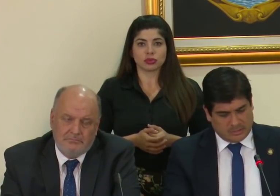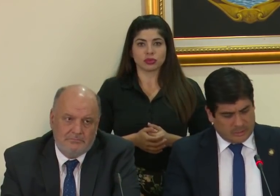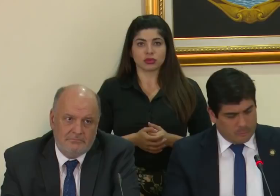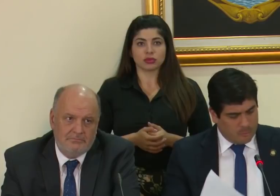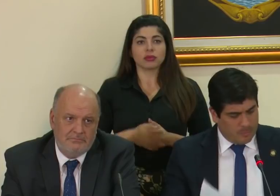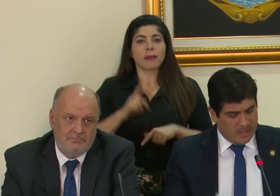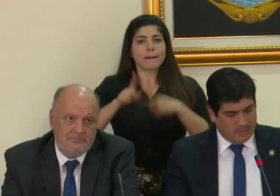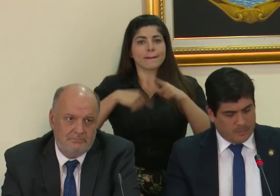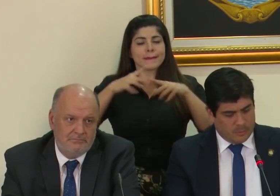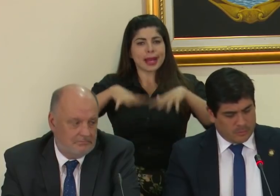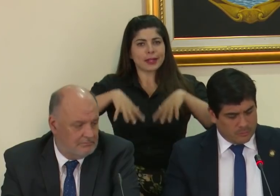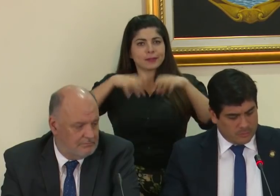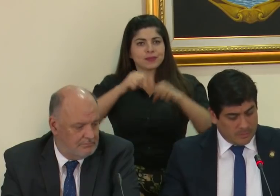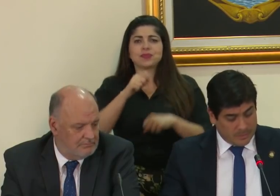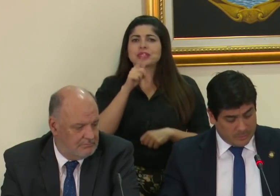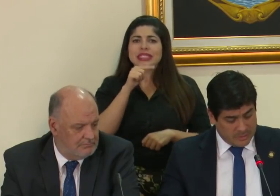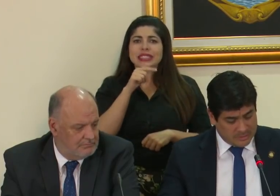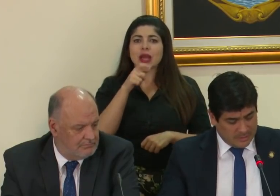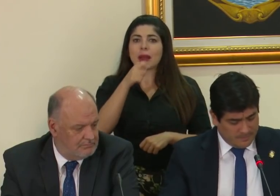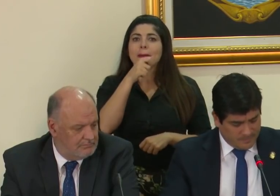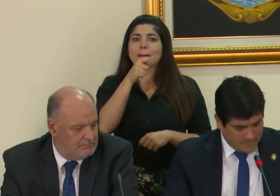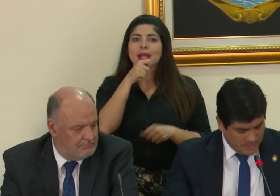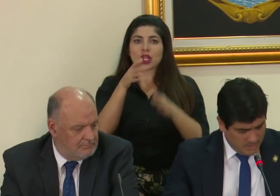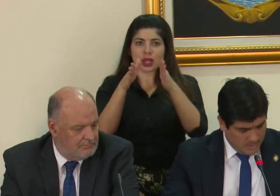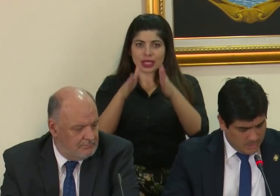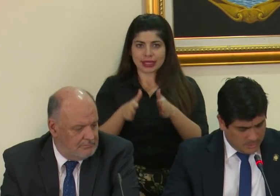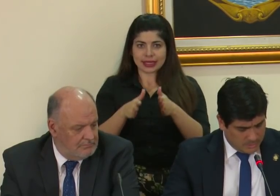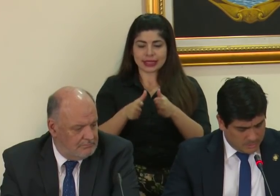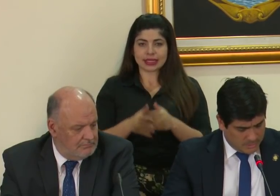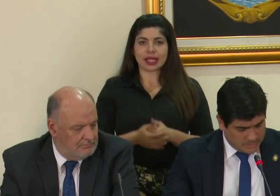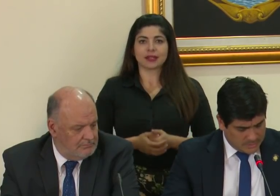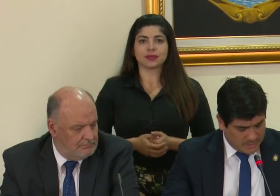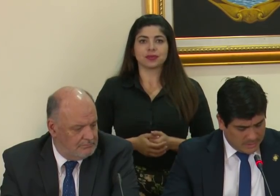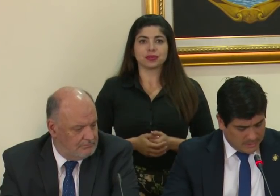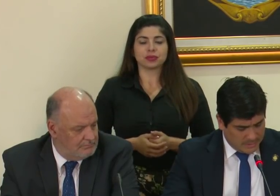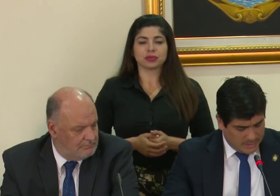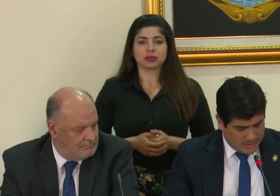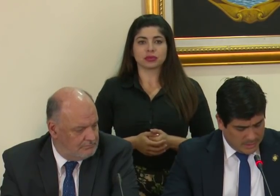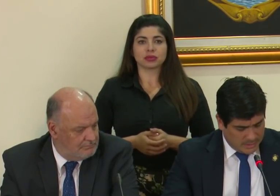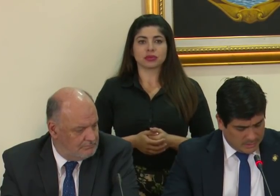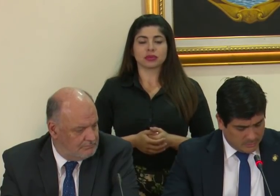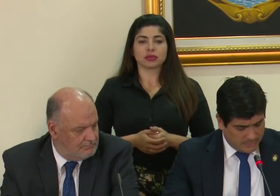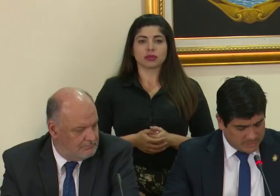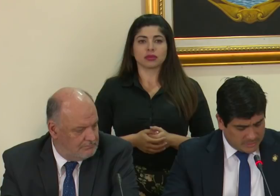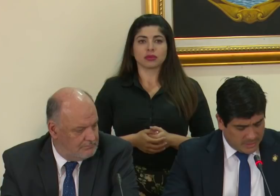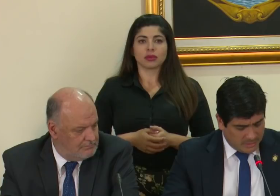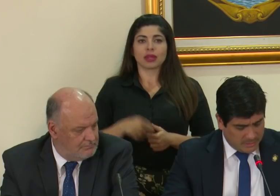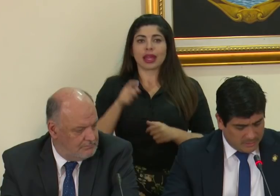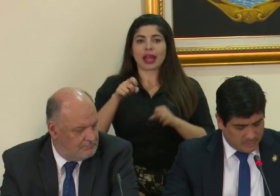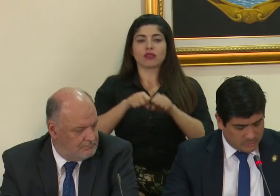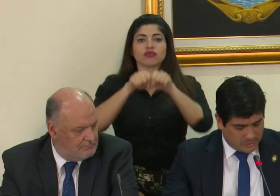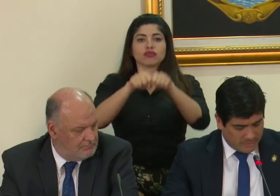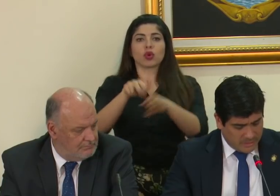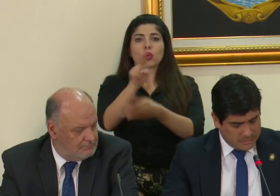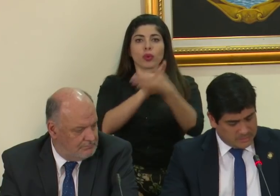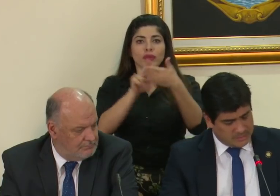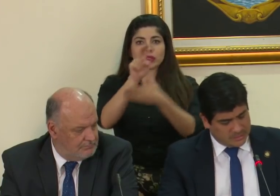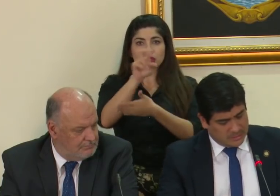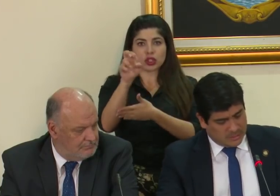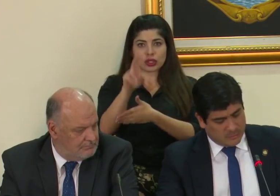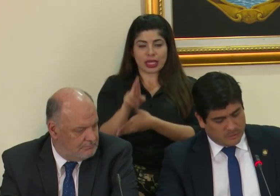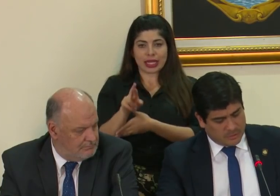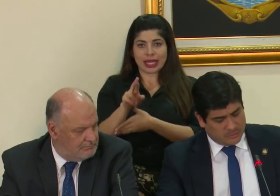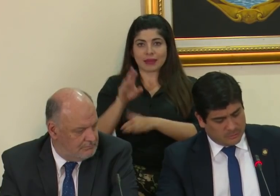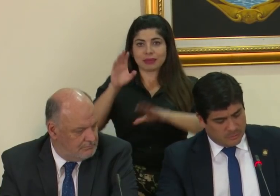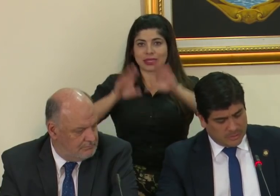será ocupada por una periodista egresada de la Universidad de Costa Rica en